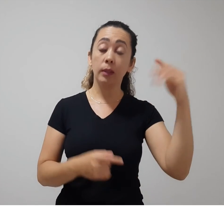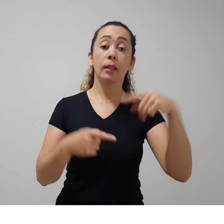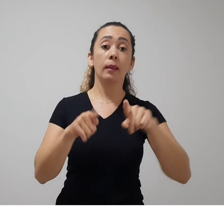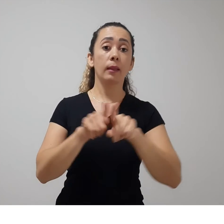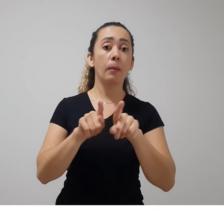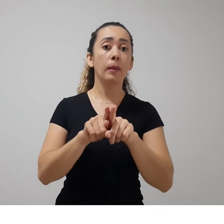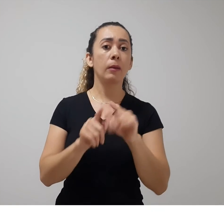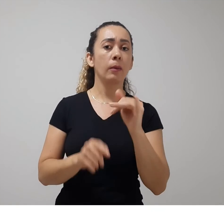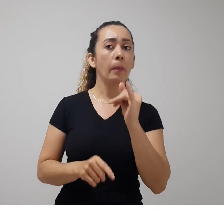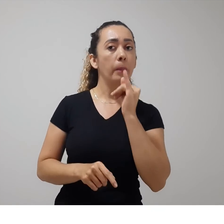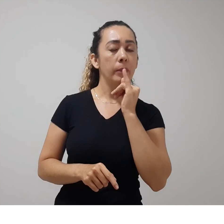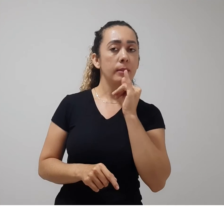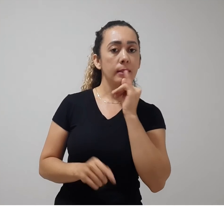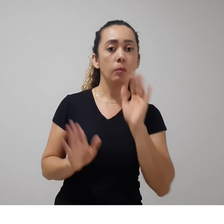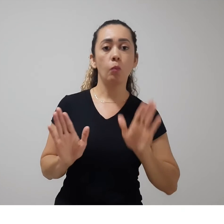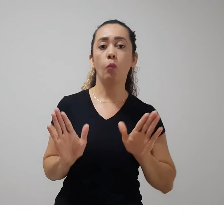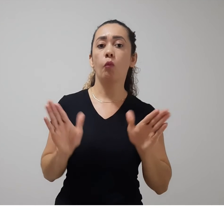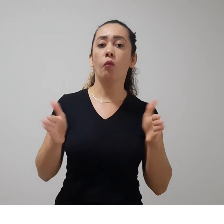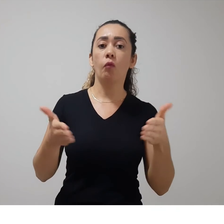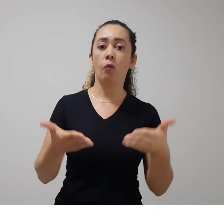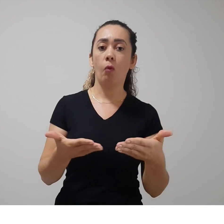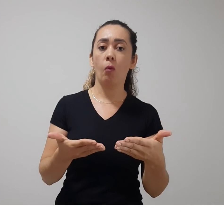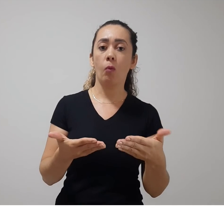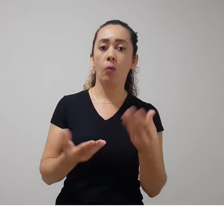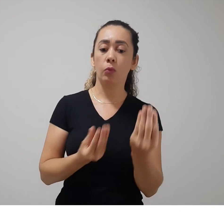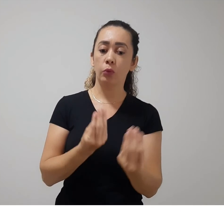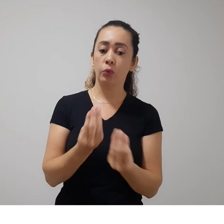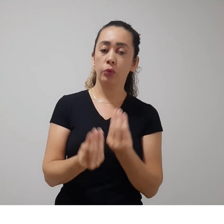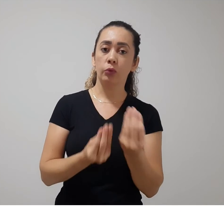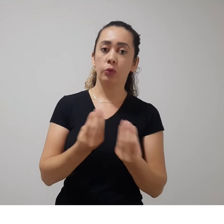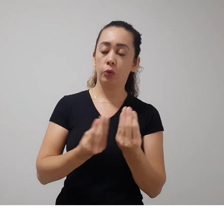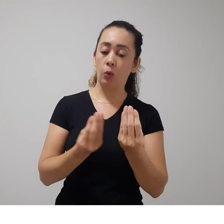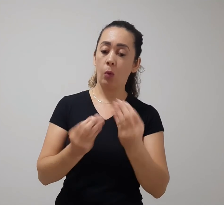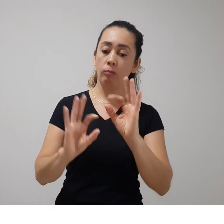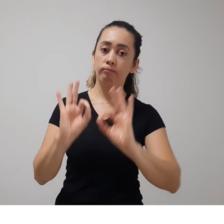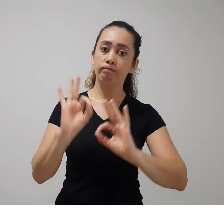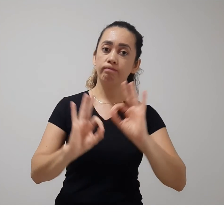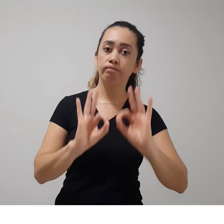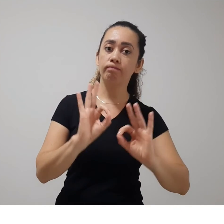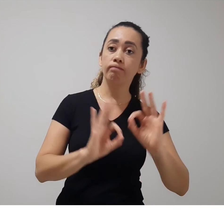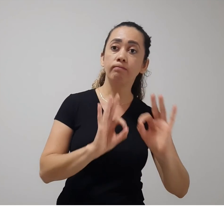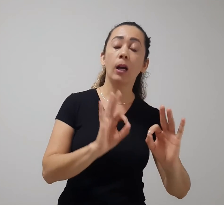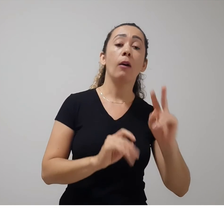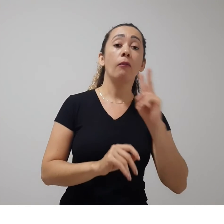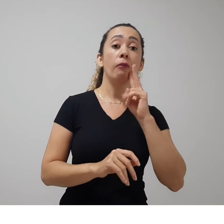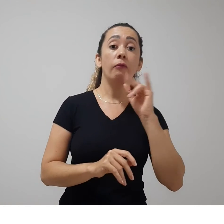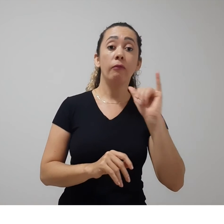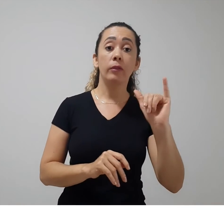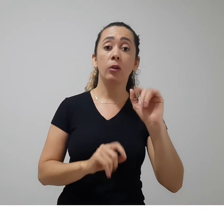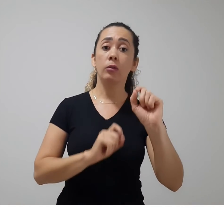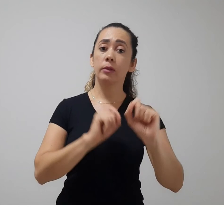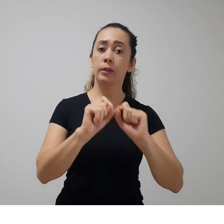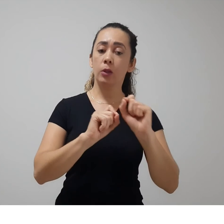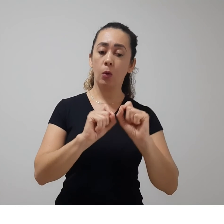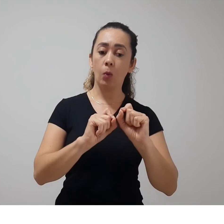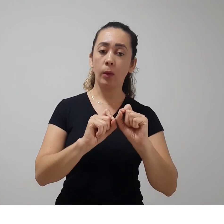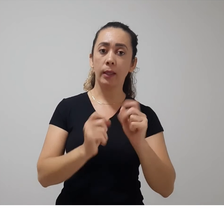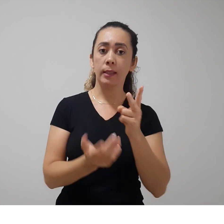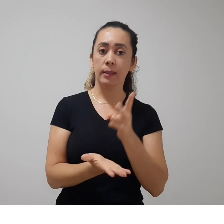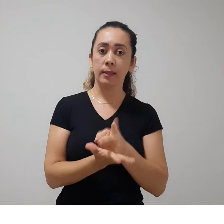o foco nas obras de bigotes, que enfatizava a dialética entre o